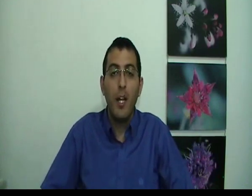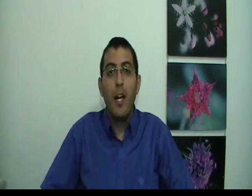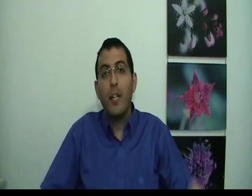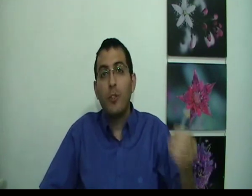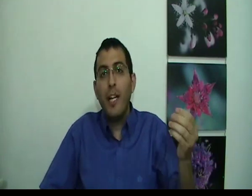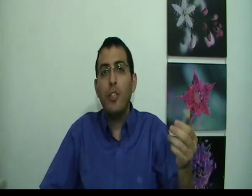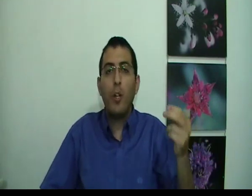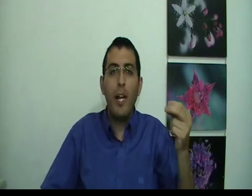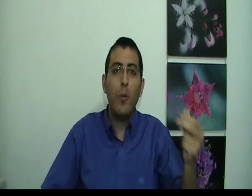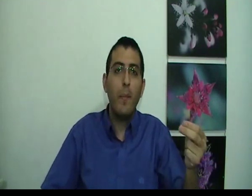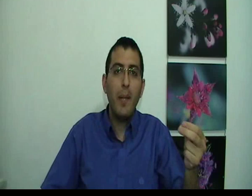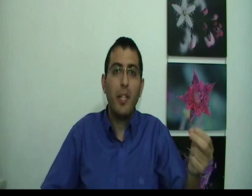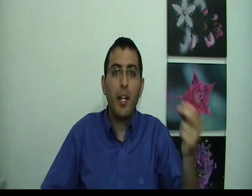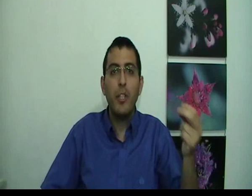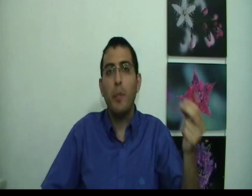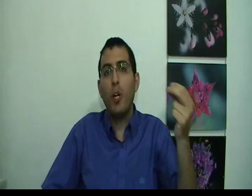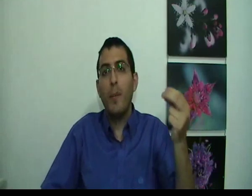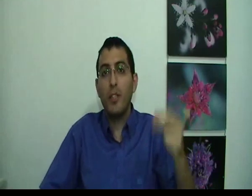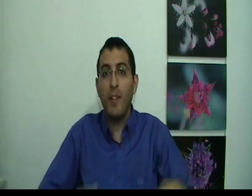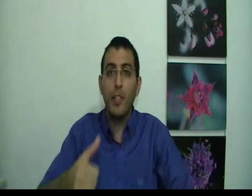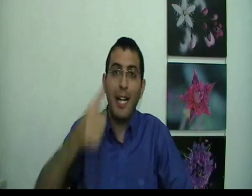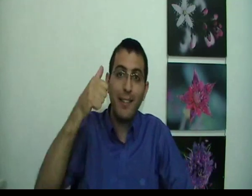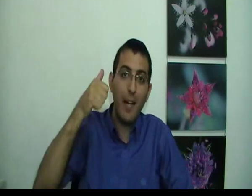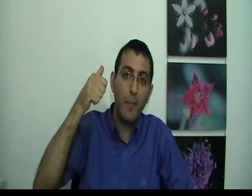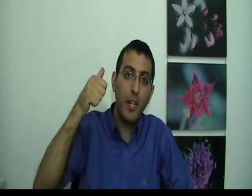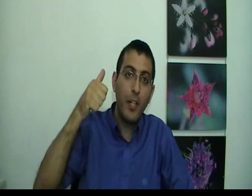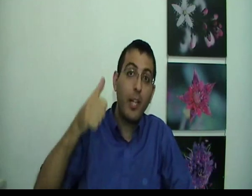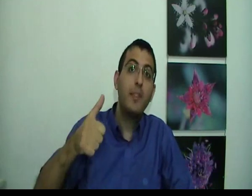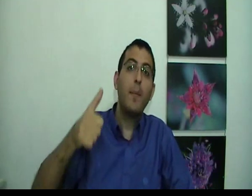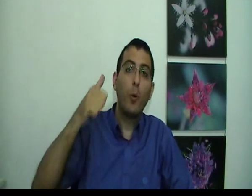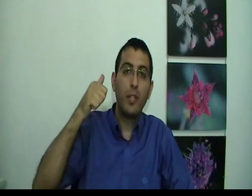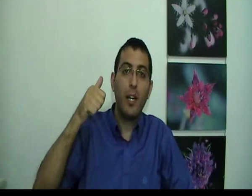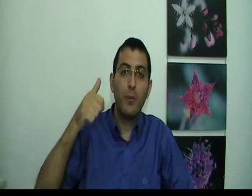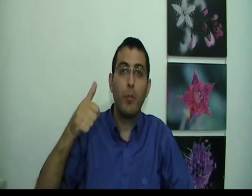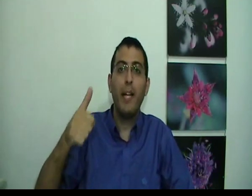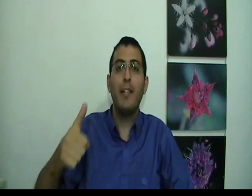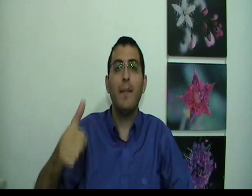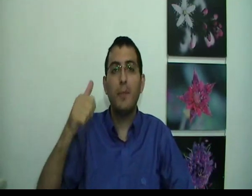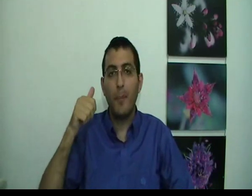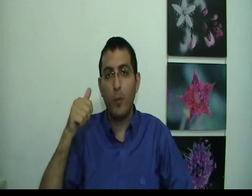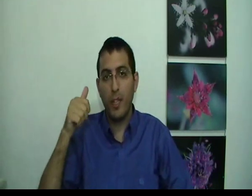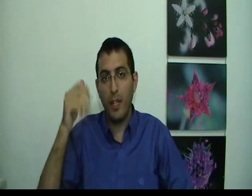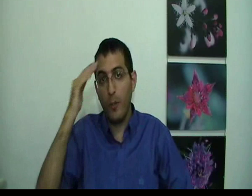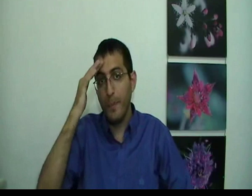התשובה היא שכל האירועים האלה מתרחשים בתוך המחשבה של האדם שנמצא מחוץ לחלום. זאת אומרת, האדם נמצא מחוץ לחלום